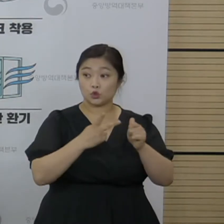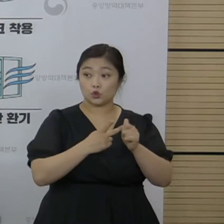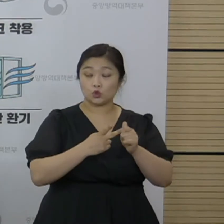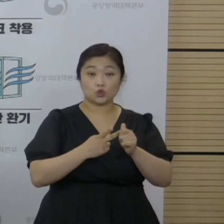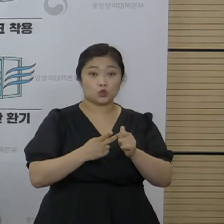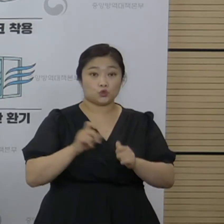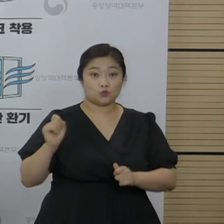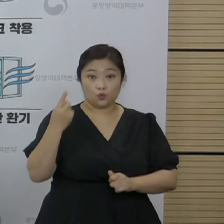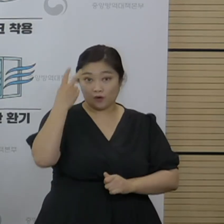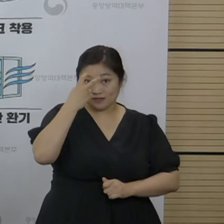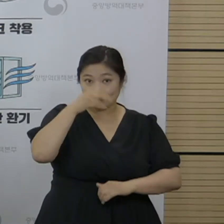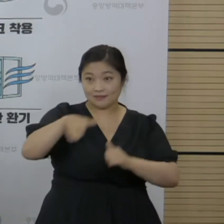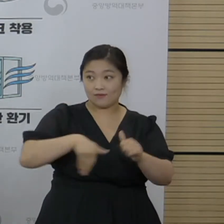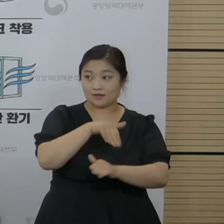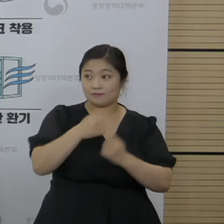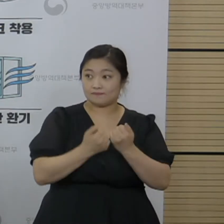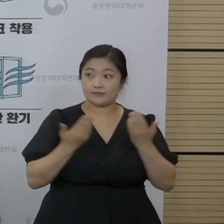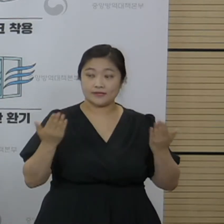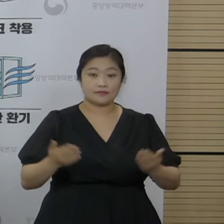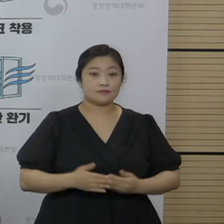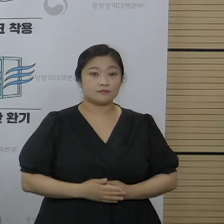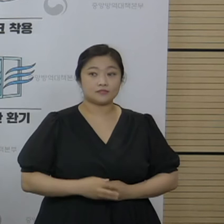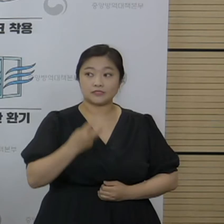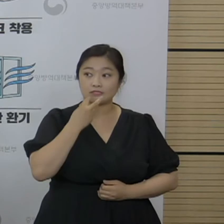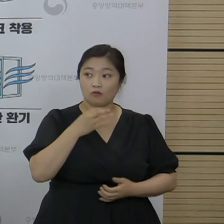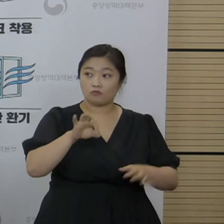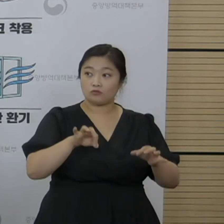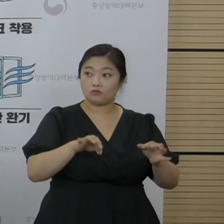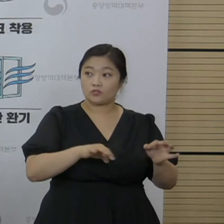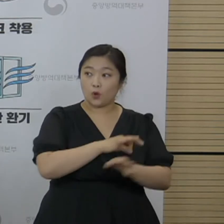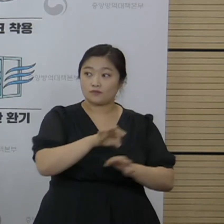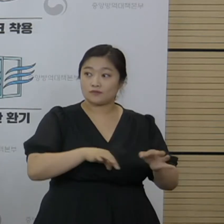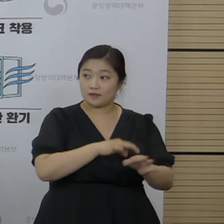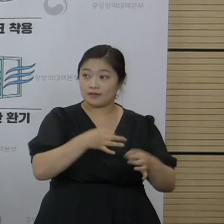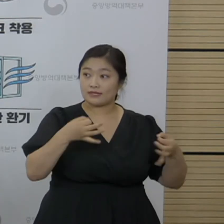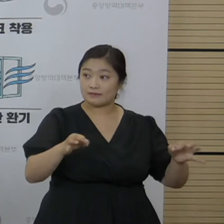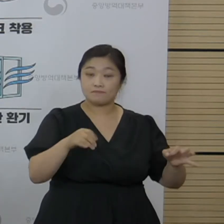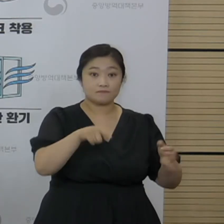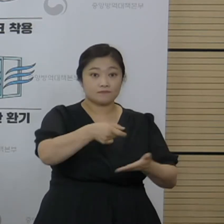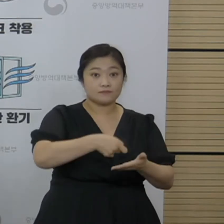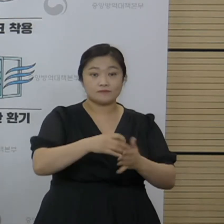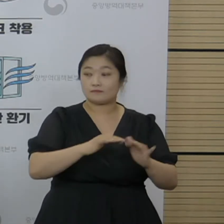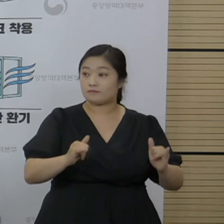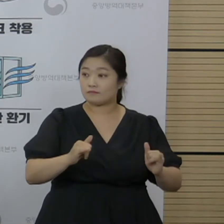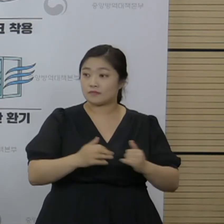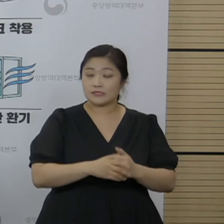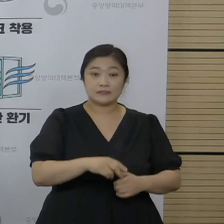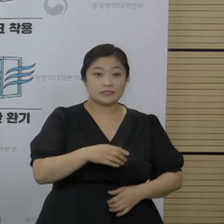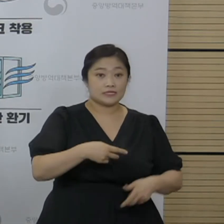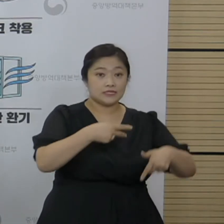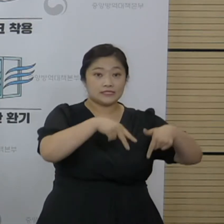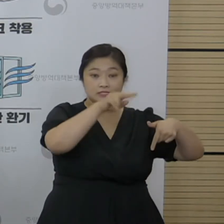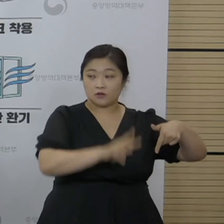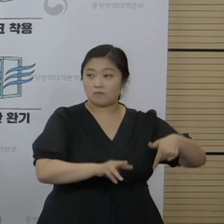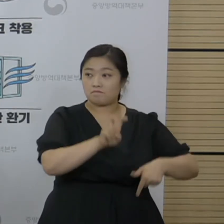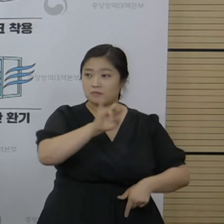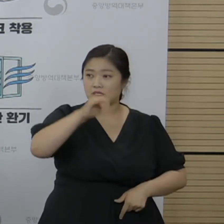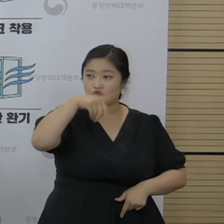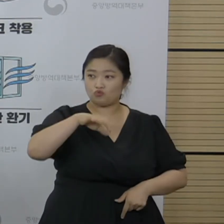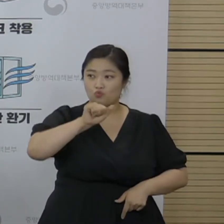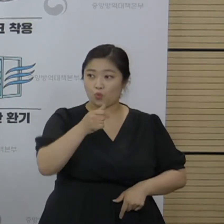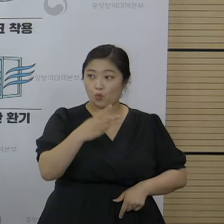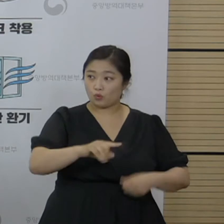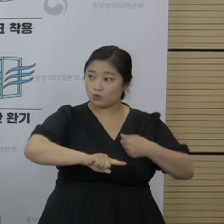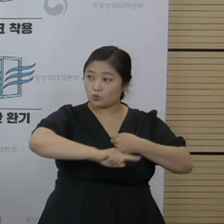상황과 관련된 질문이 있습니다. 서울경제신문의 김성태 기자님, 인천 미추홀구의 한 초등학교에서